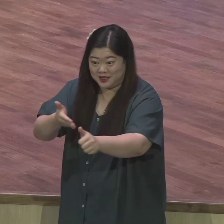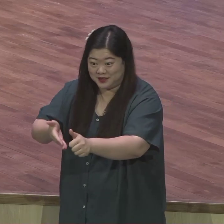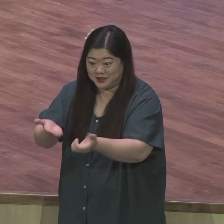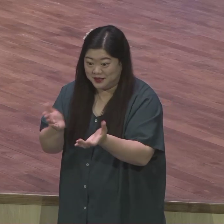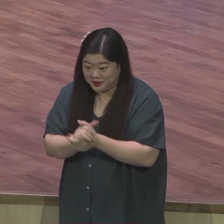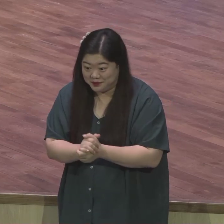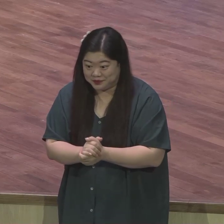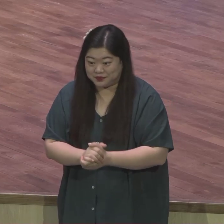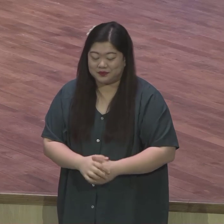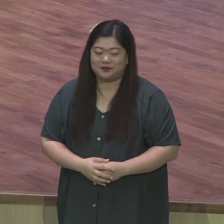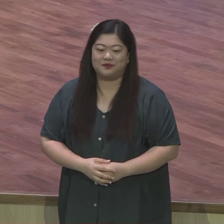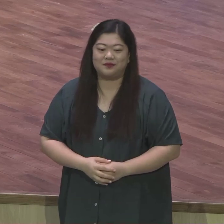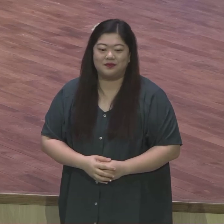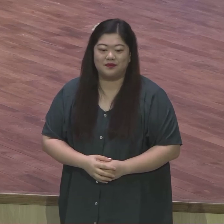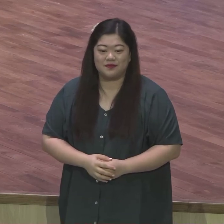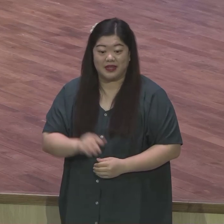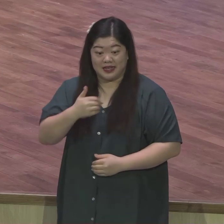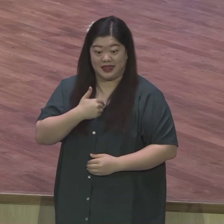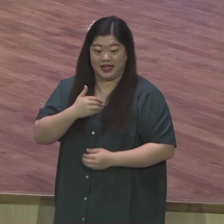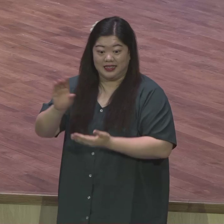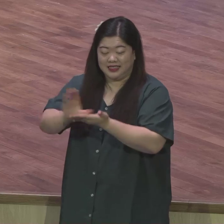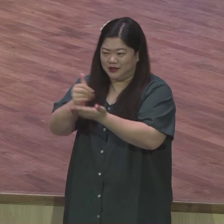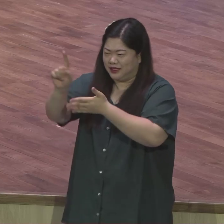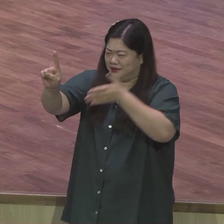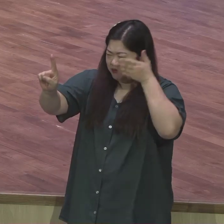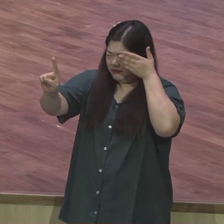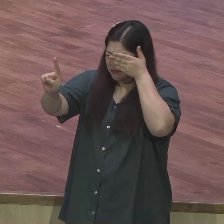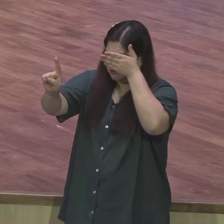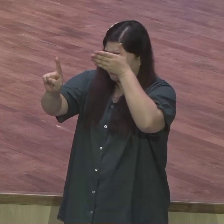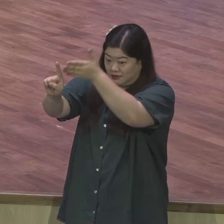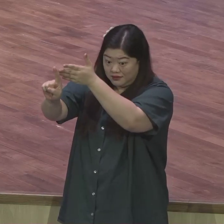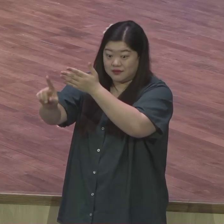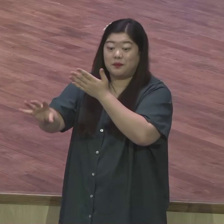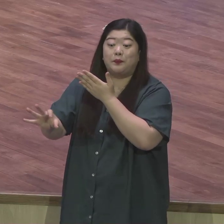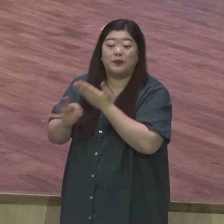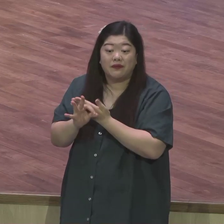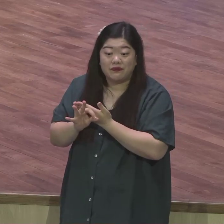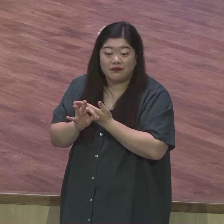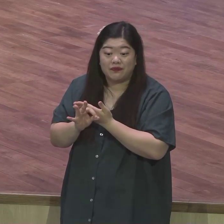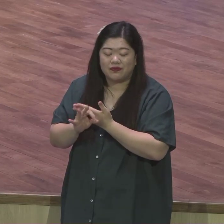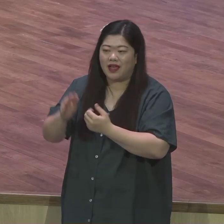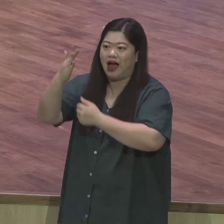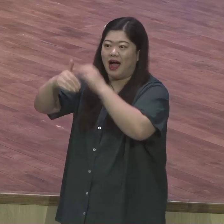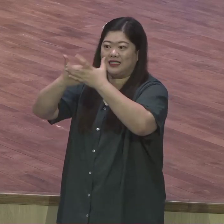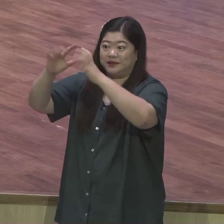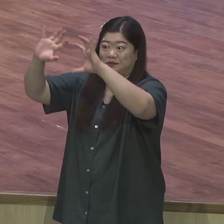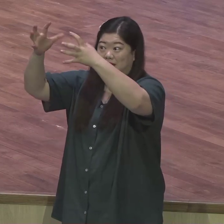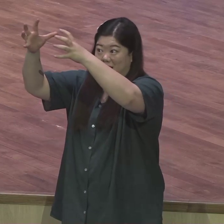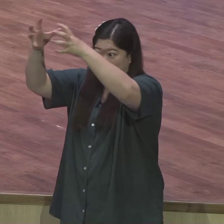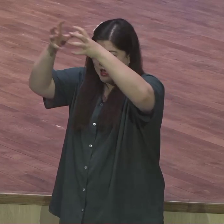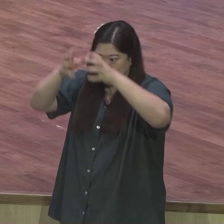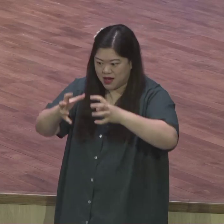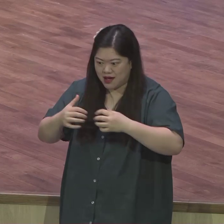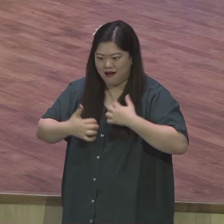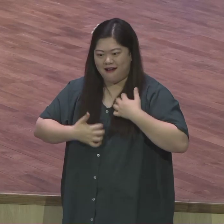사람에게 어떤 일이 생깁니까 가는 곳곳마다 하나님의 나라 하나님 나라 확장 승인반되면